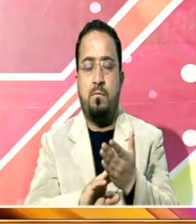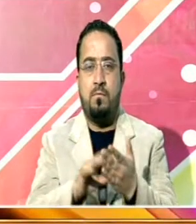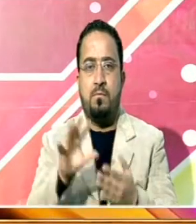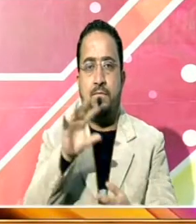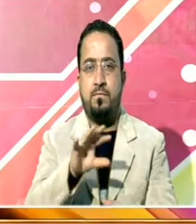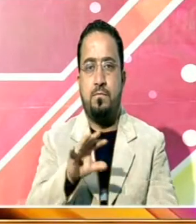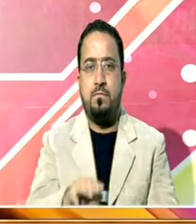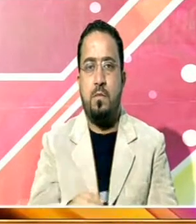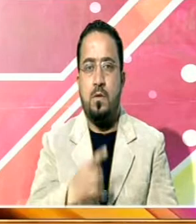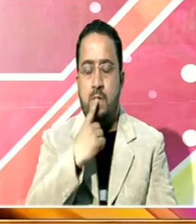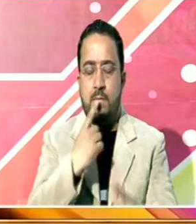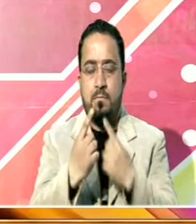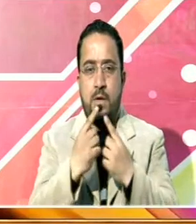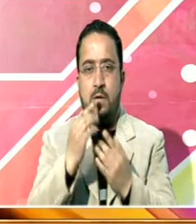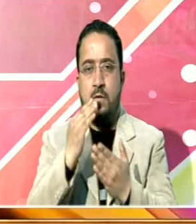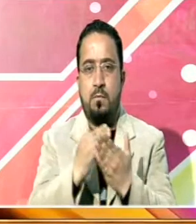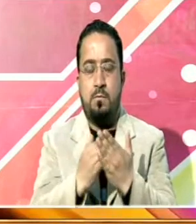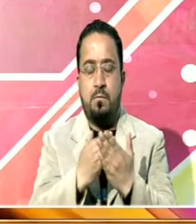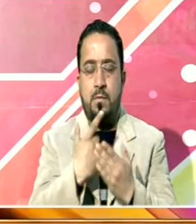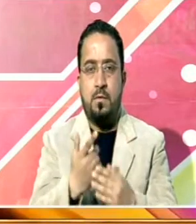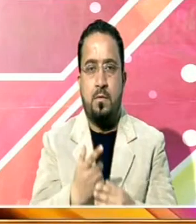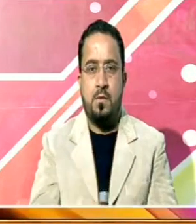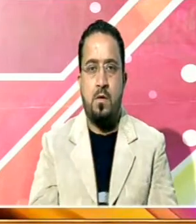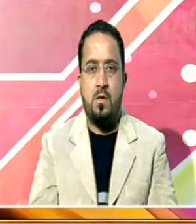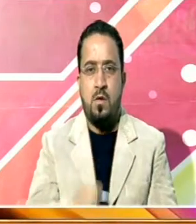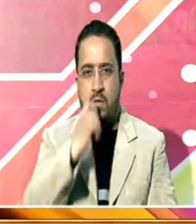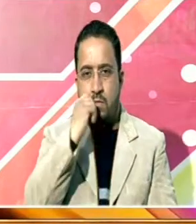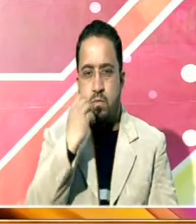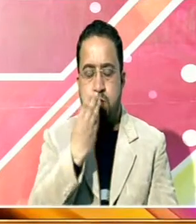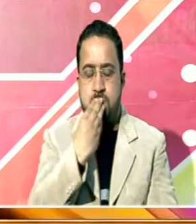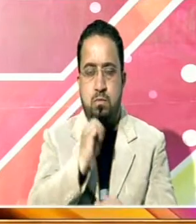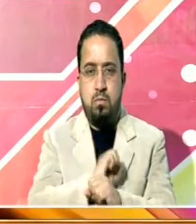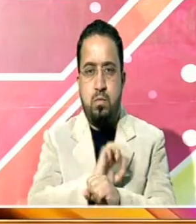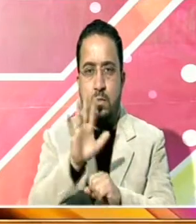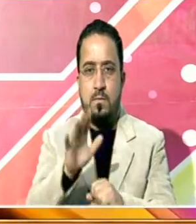اس بات کی جانکاری دیتے ہوئے فسے شہریوں سے کہا